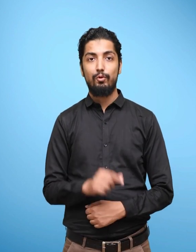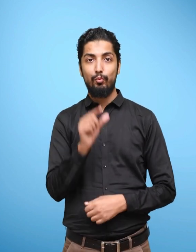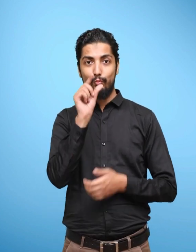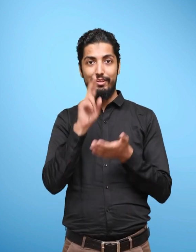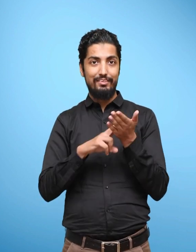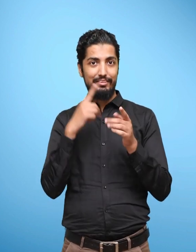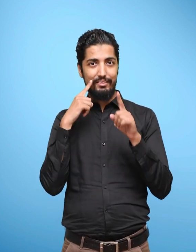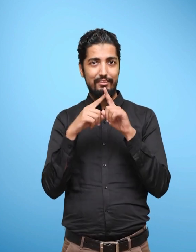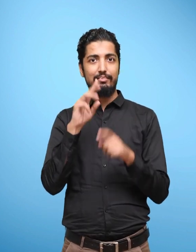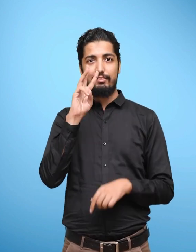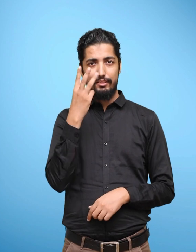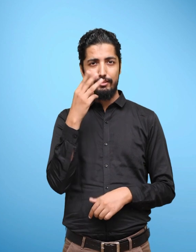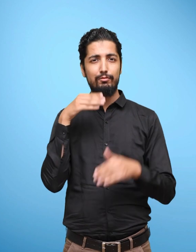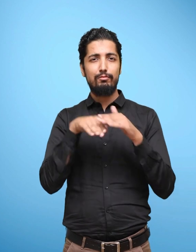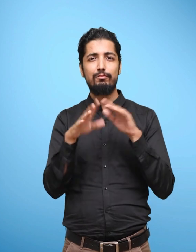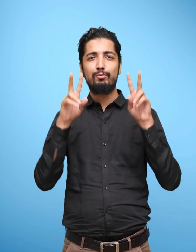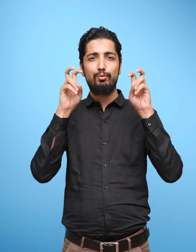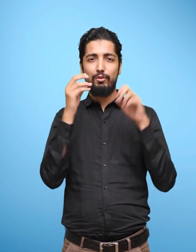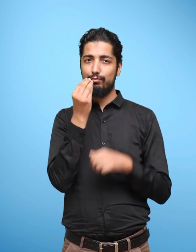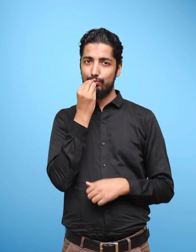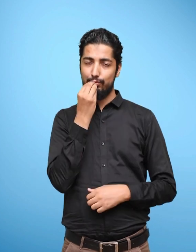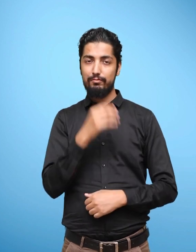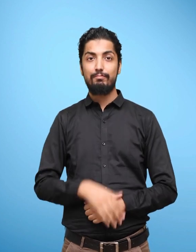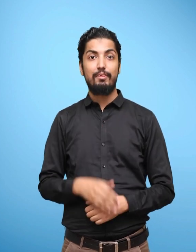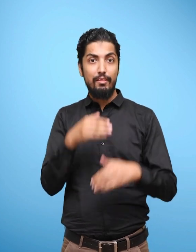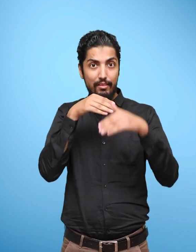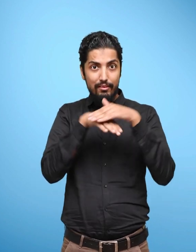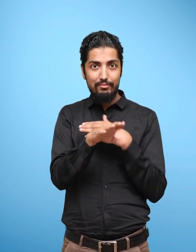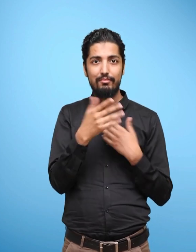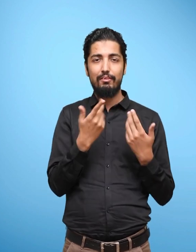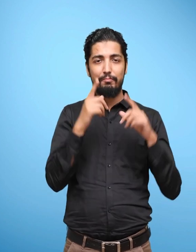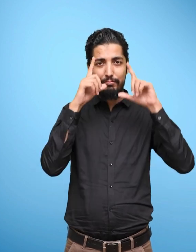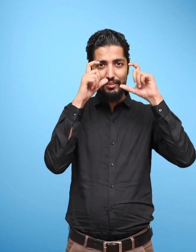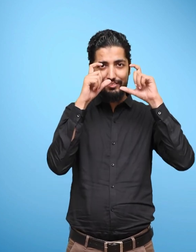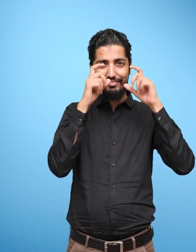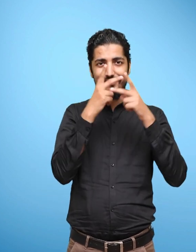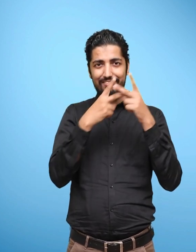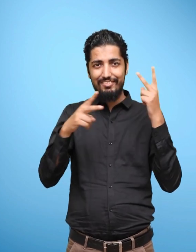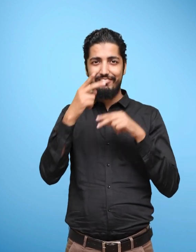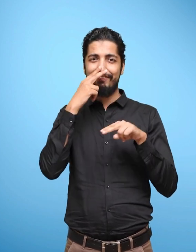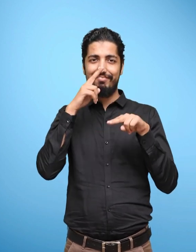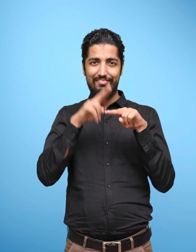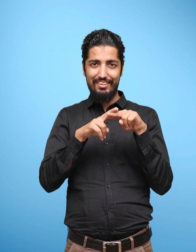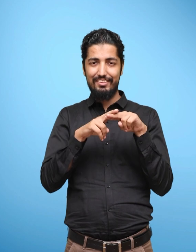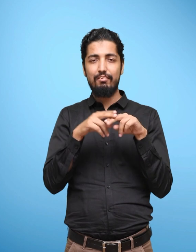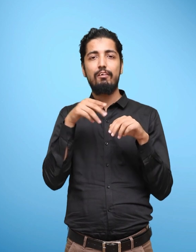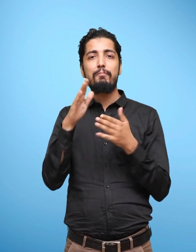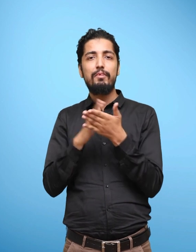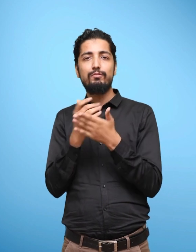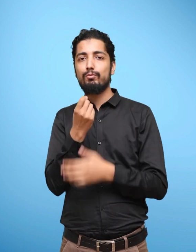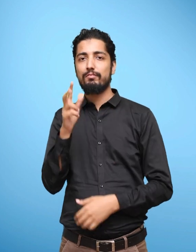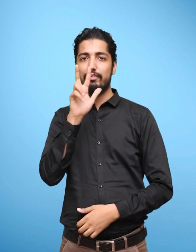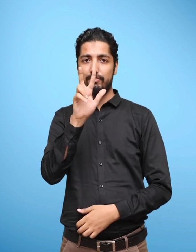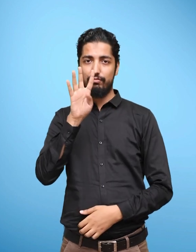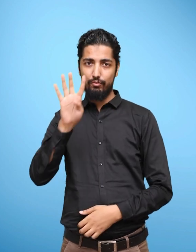Unit 3 Food Page 84 Fun and